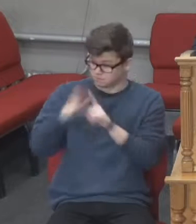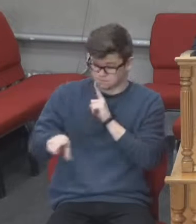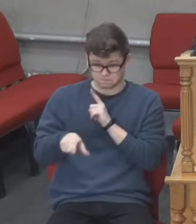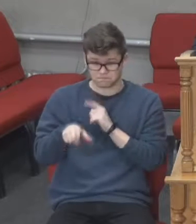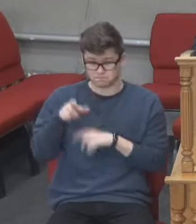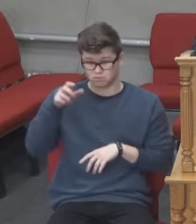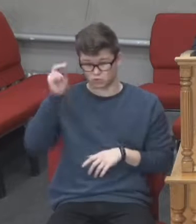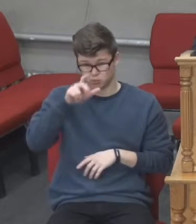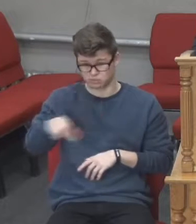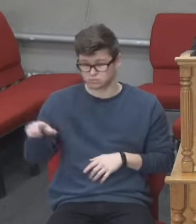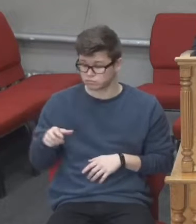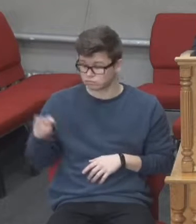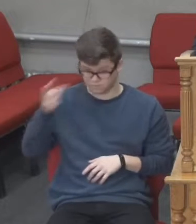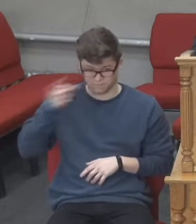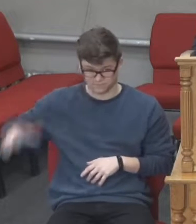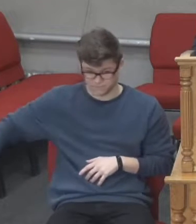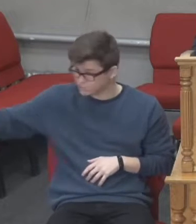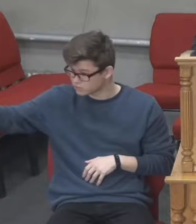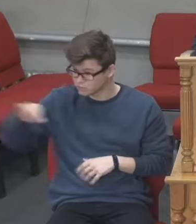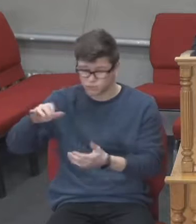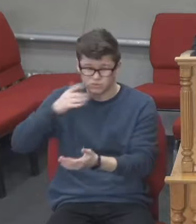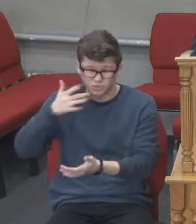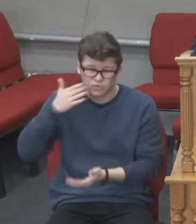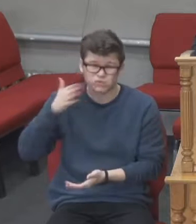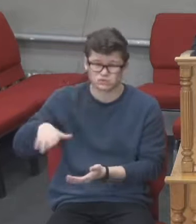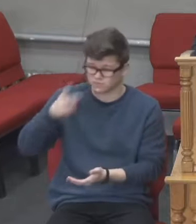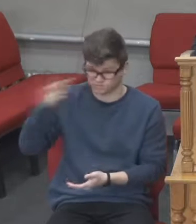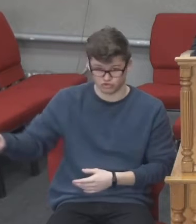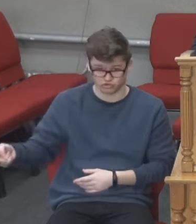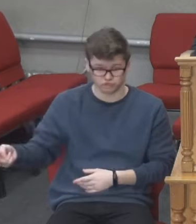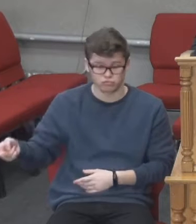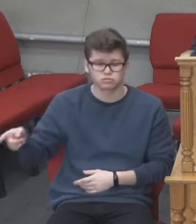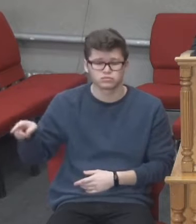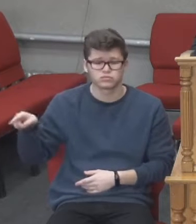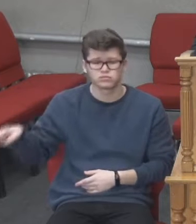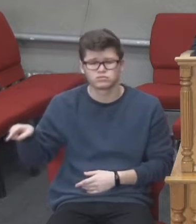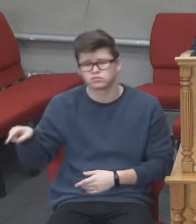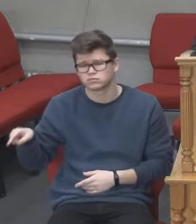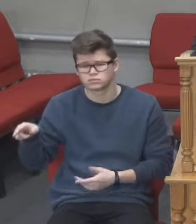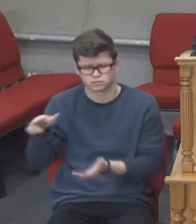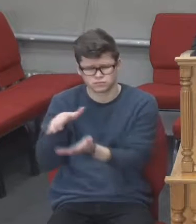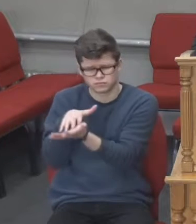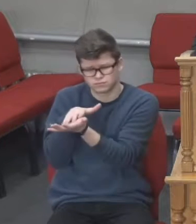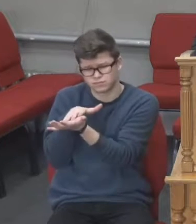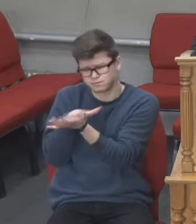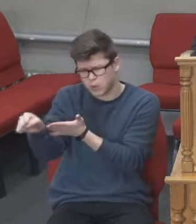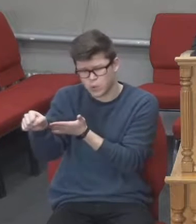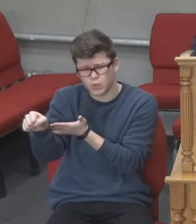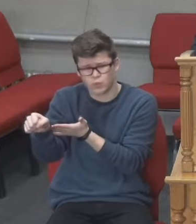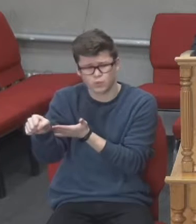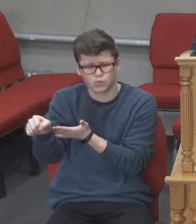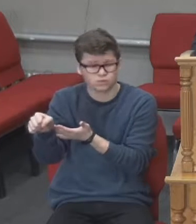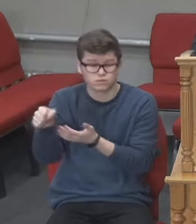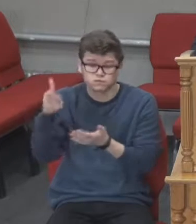бачите ви все оце? Поправді, кажу вам, не залишиться тут навіть камінь на камені,